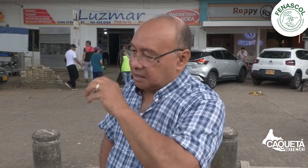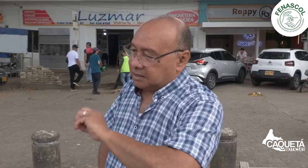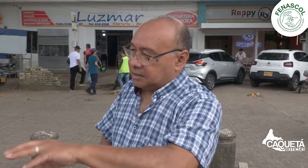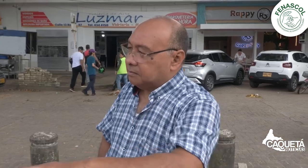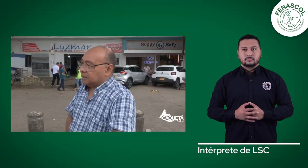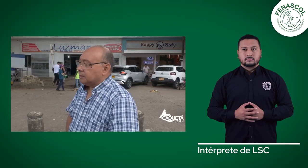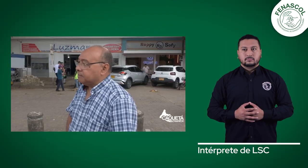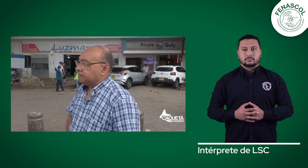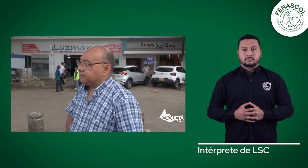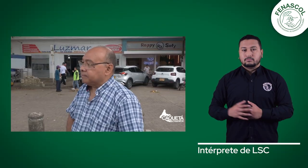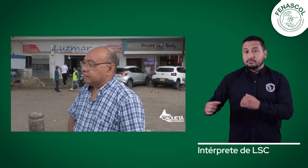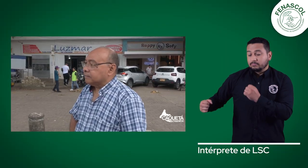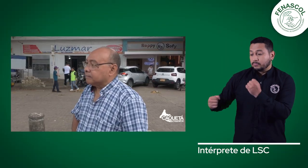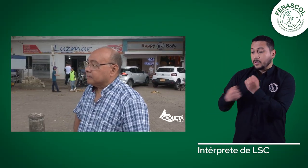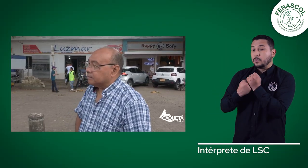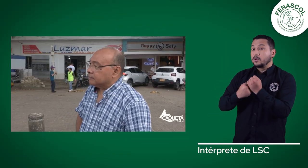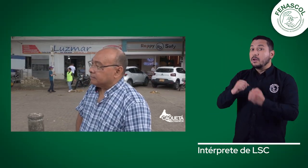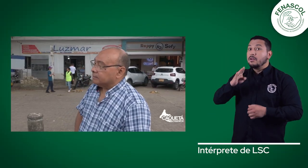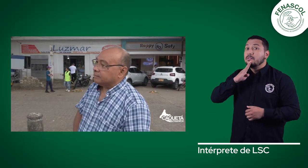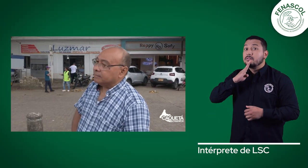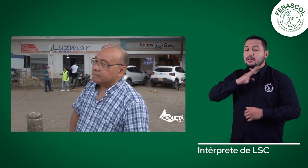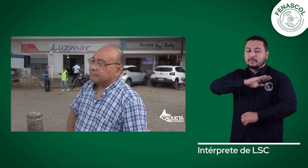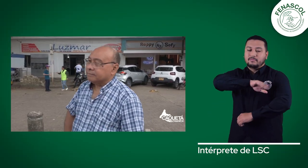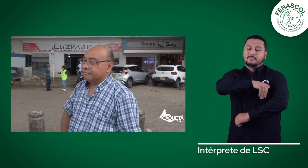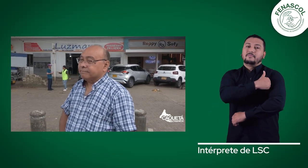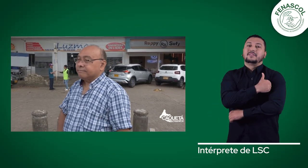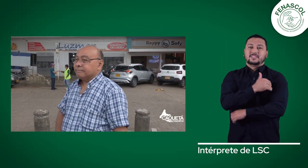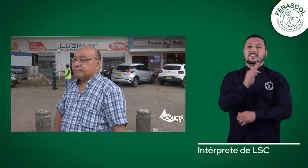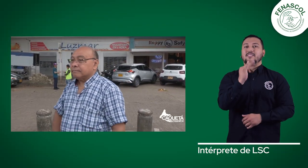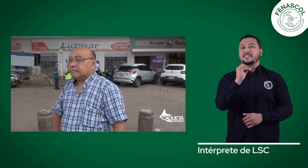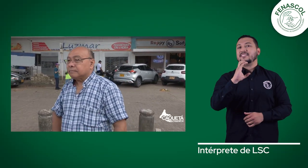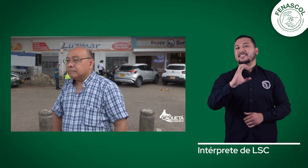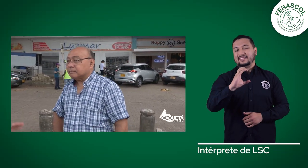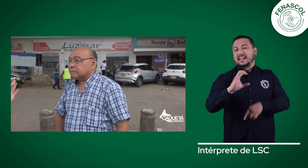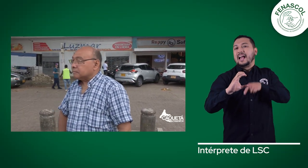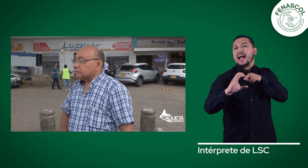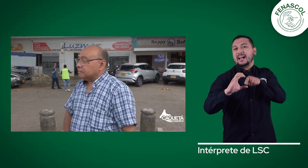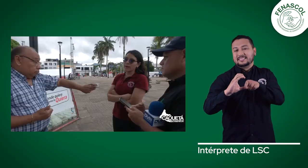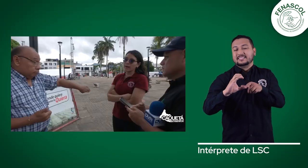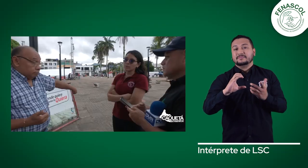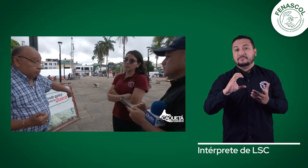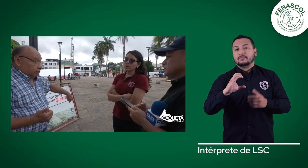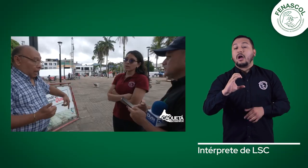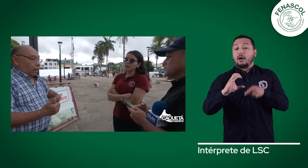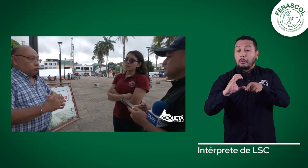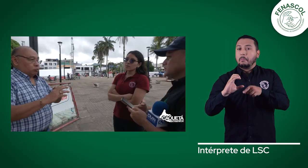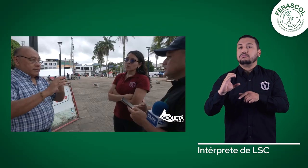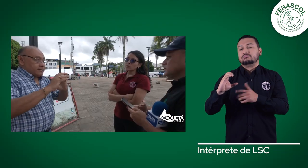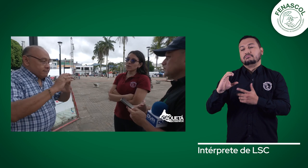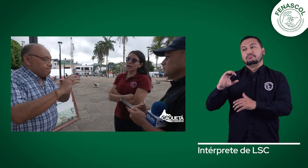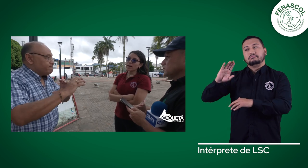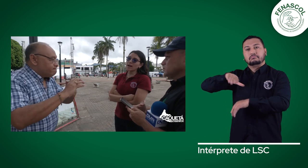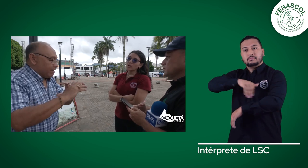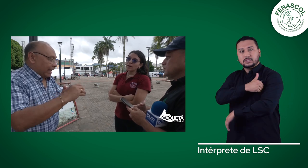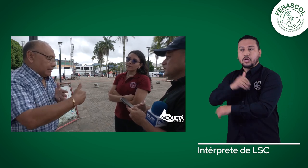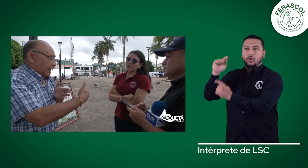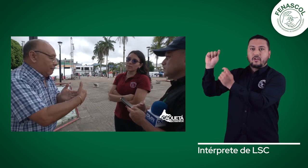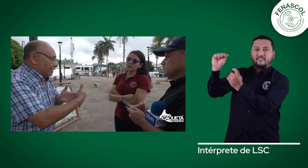comunidad sorda en apoyo del Ministerio de las TIC, que financia esta tecnología. Tiene un convenio con